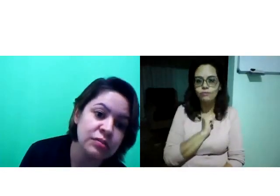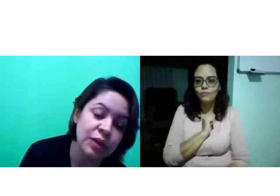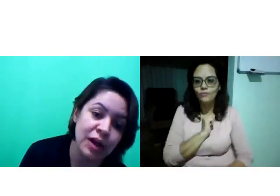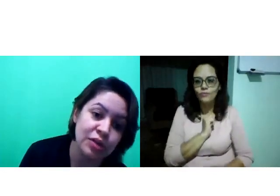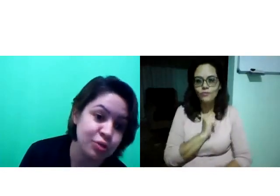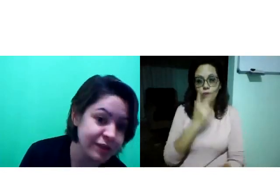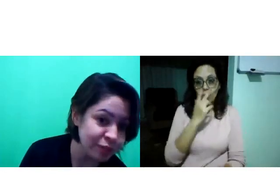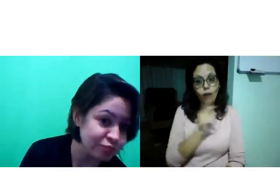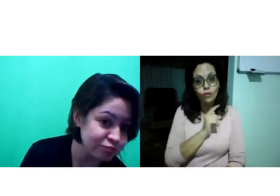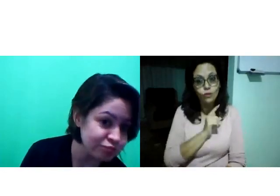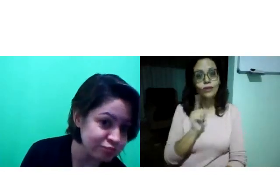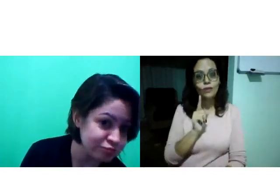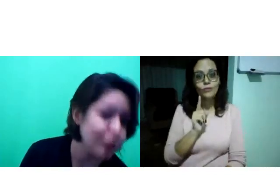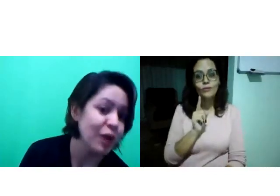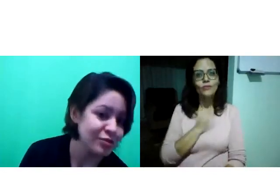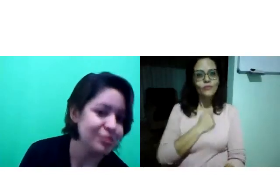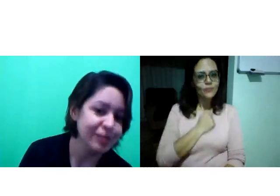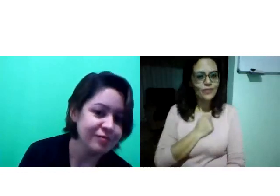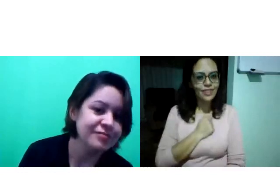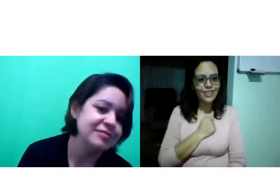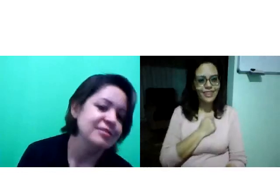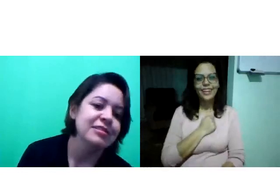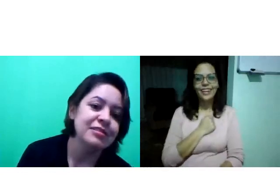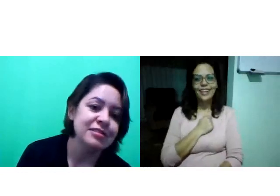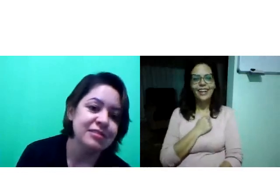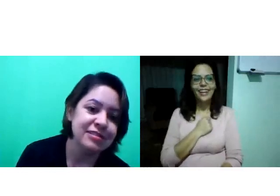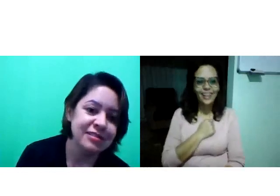não. Eu acho que não. Eu acho que não.